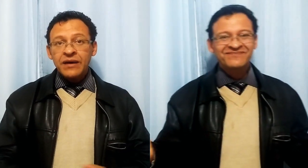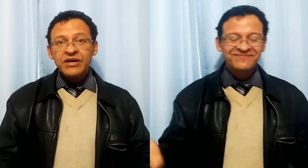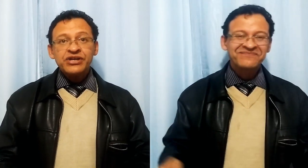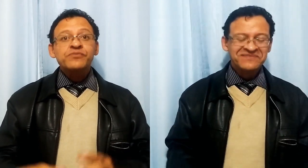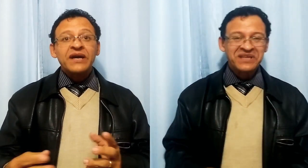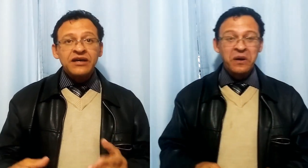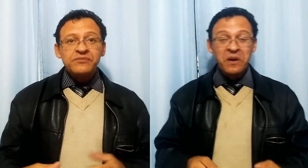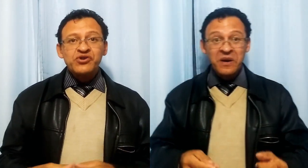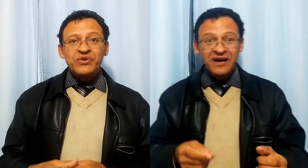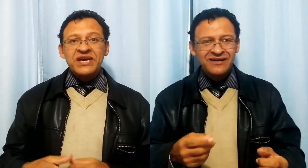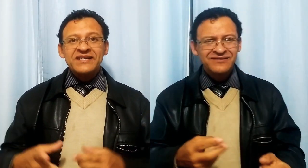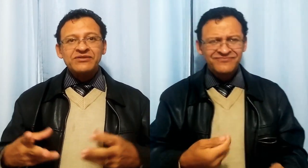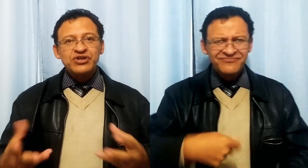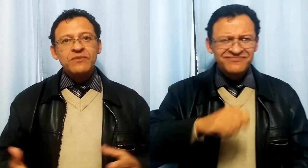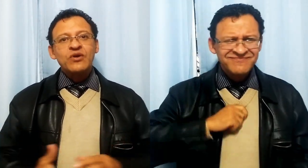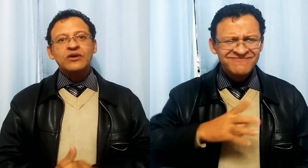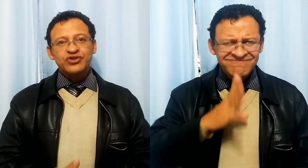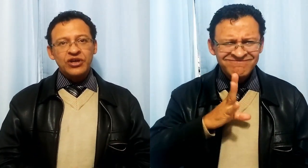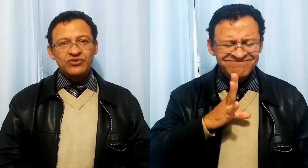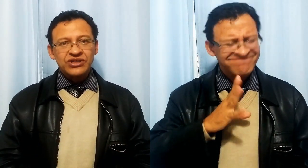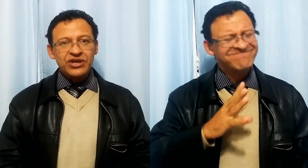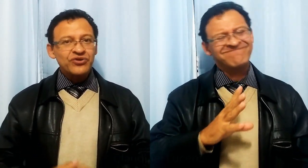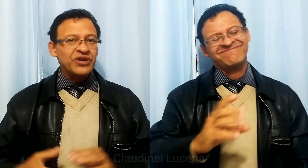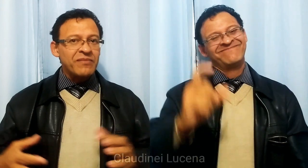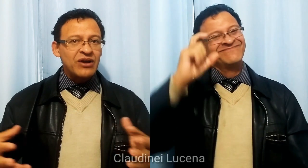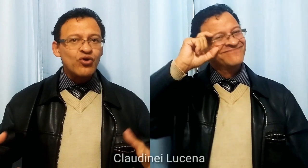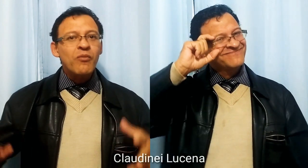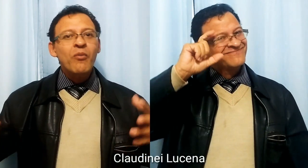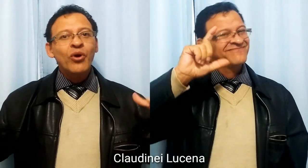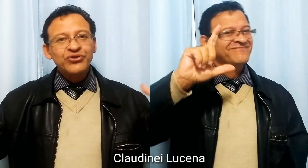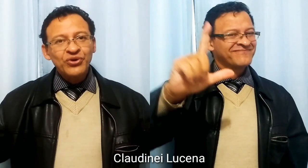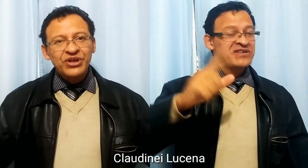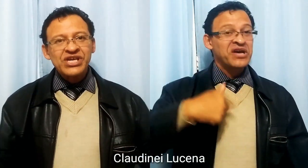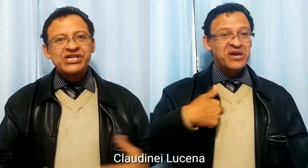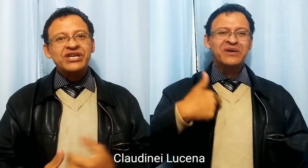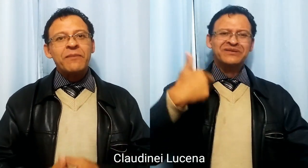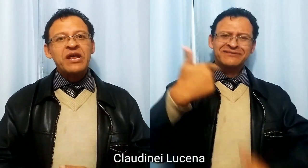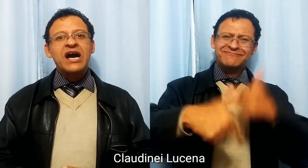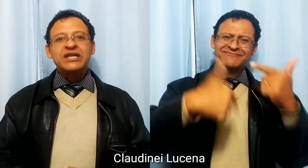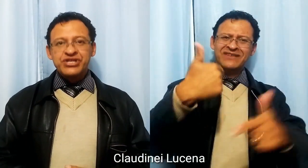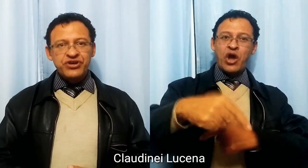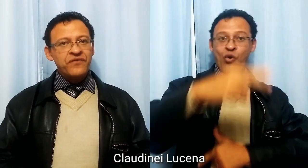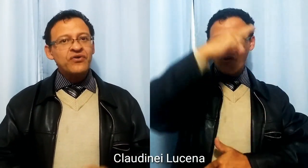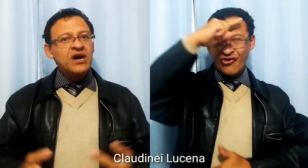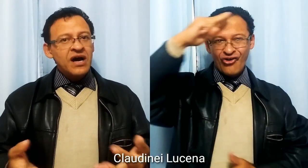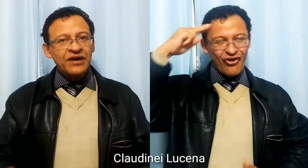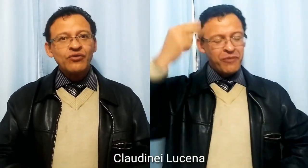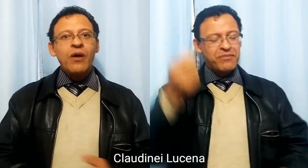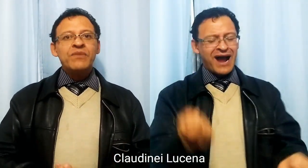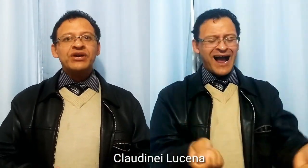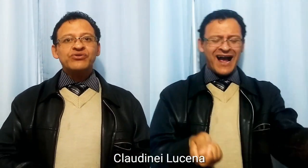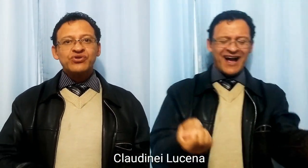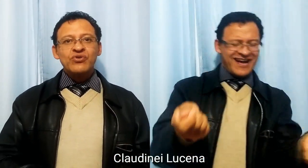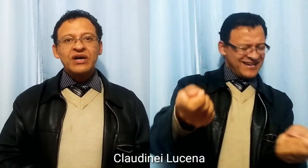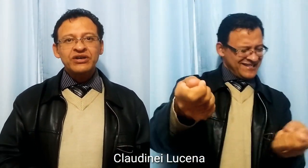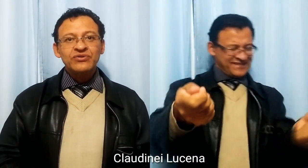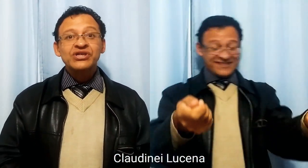Primeiramente, para quem não me conhece, eu me chamo Claudinei Luceno, eu trabalho como motorista de aplicativo, atualmente eu estou aqui no